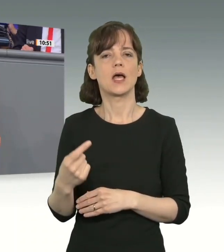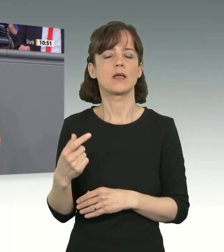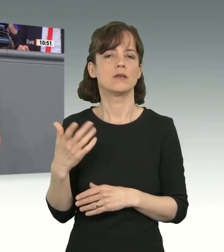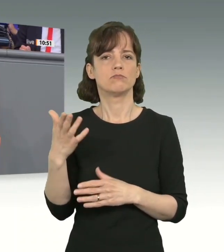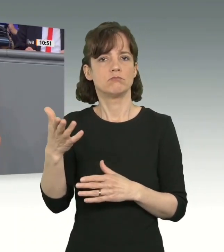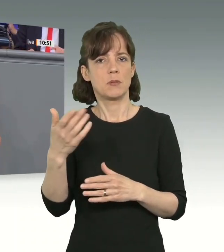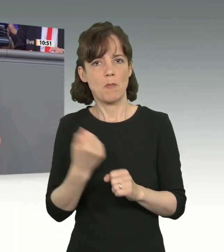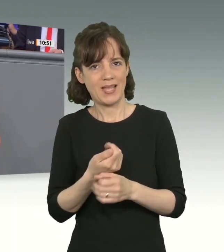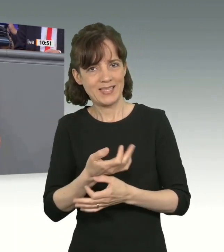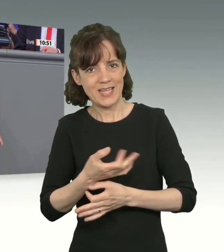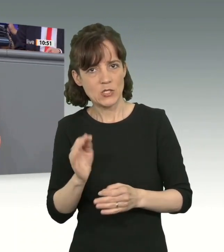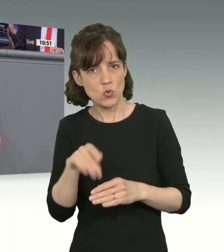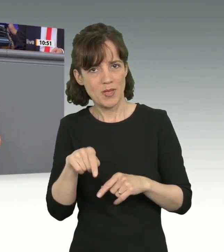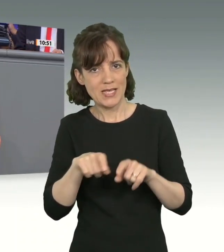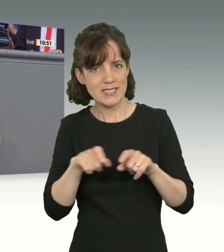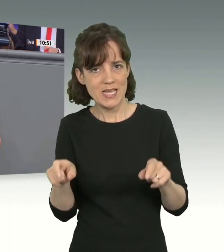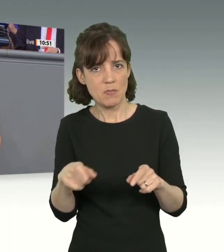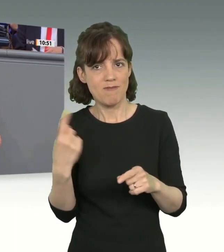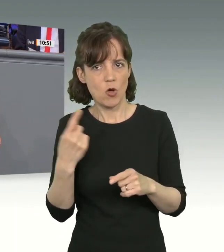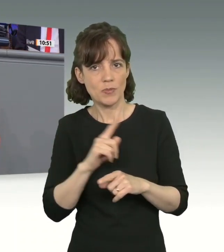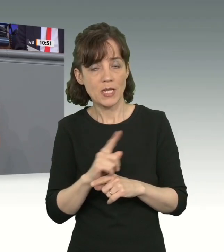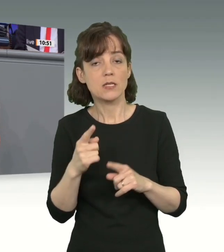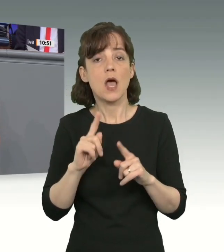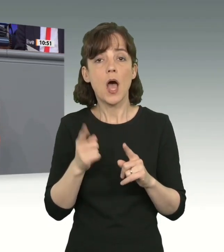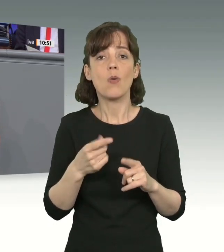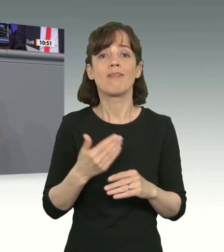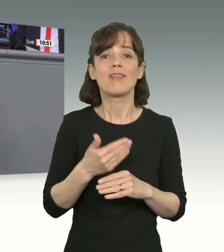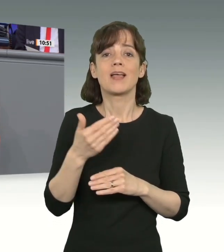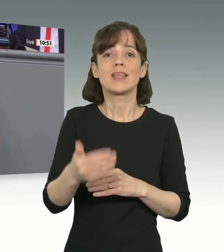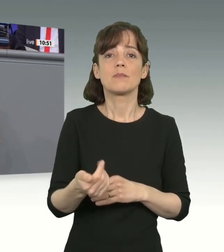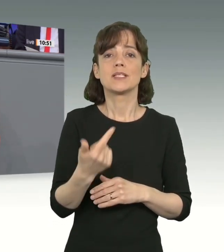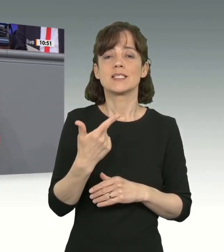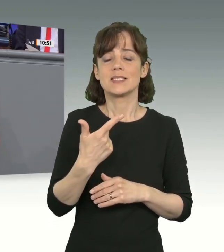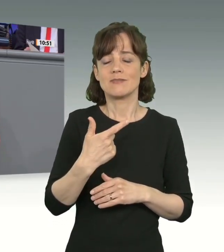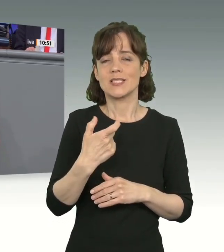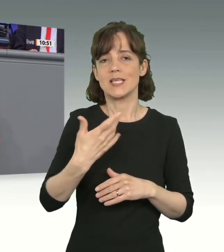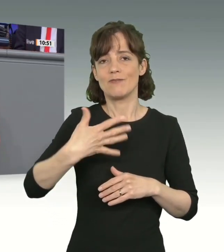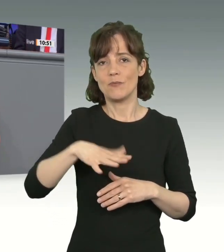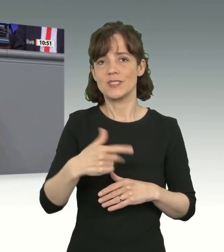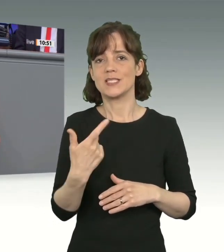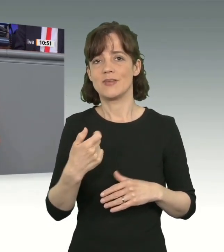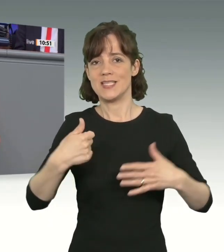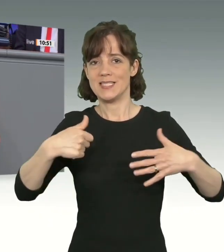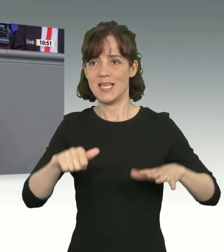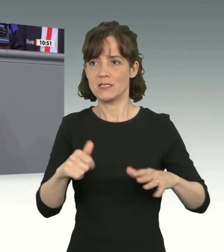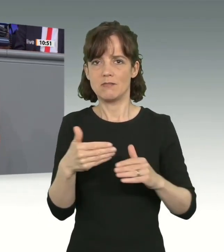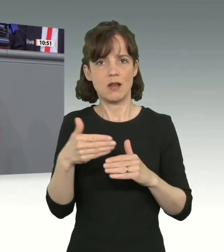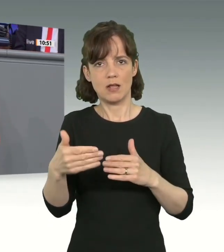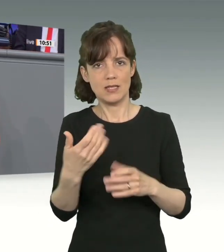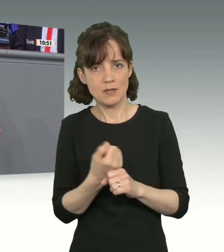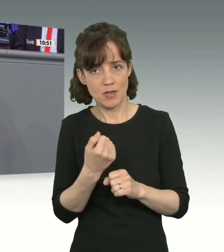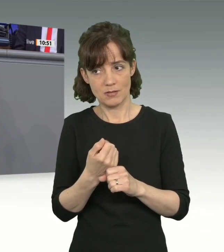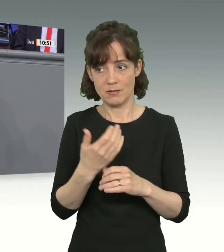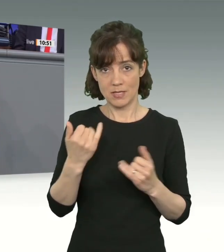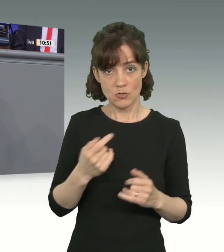ausgebrütet? Und warum vor allem auch nicht in den Jahren nach 2015 und 2016? Geht es euch hier nur um den Beweis,